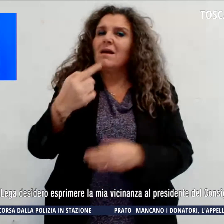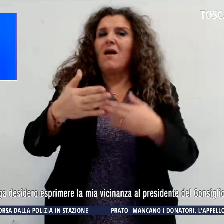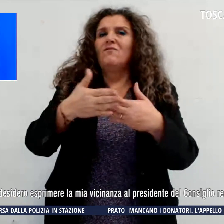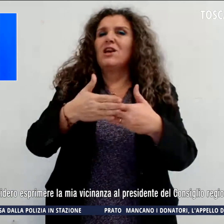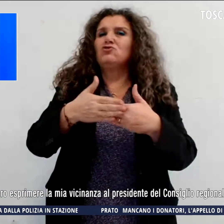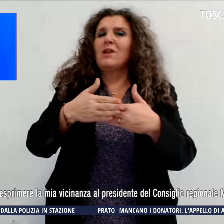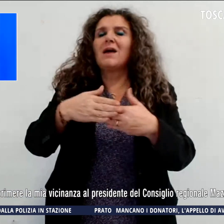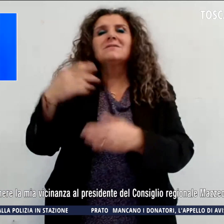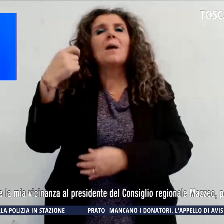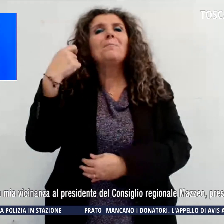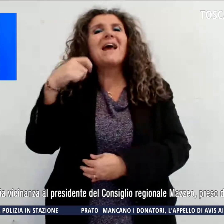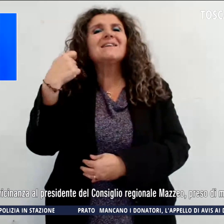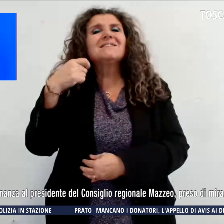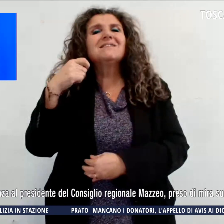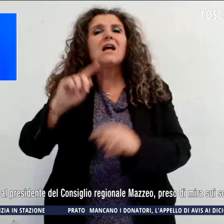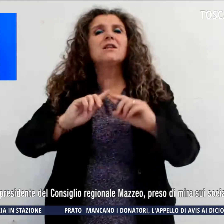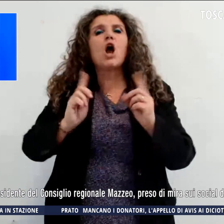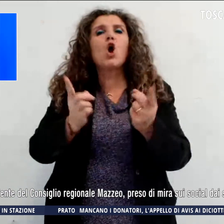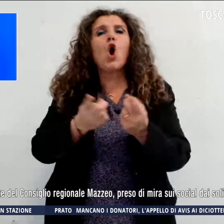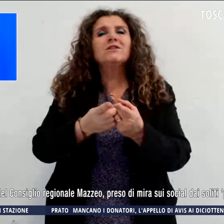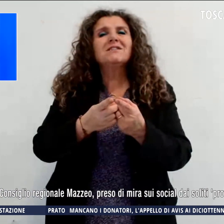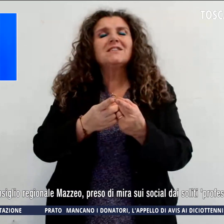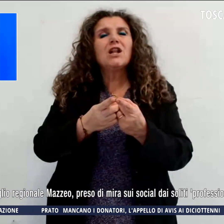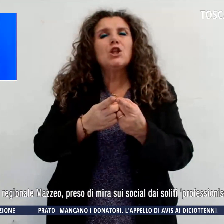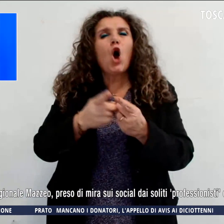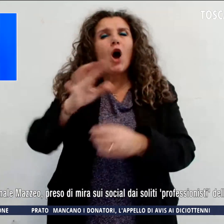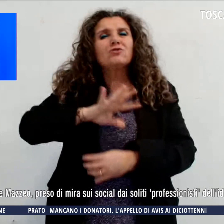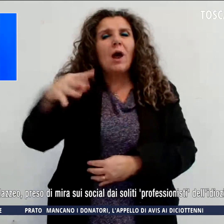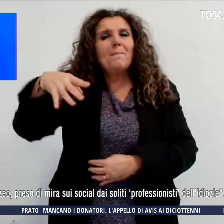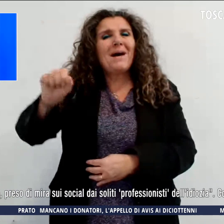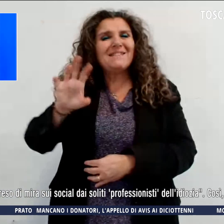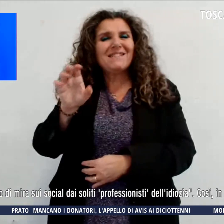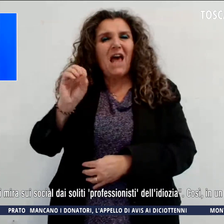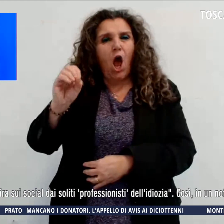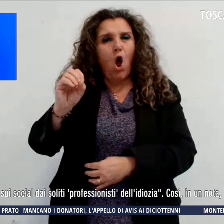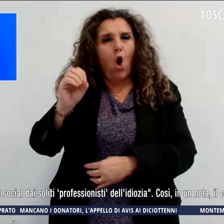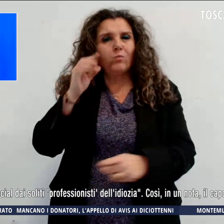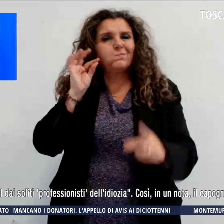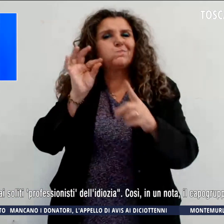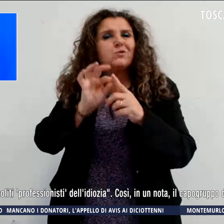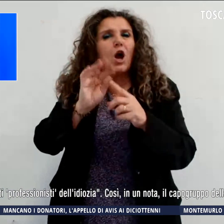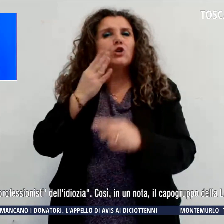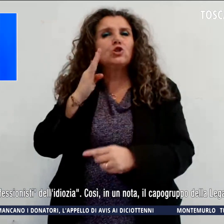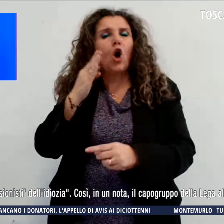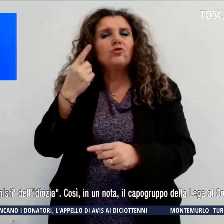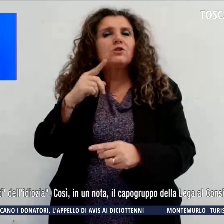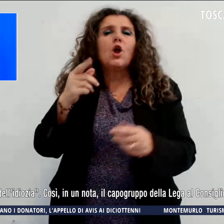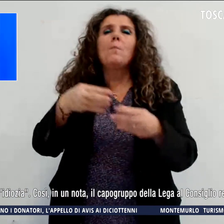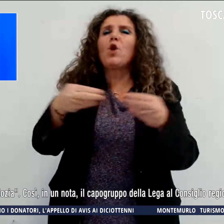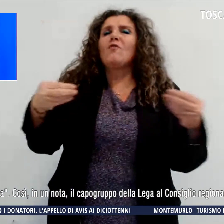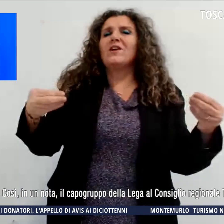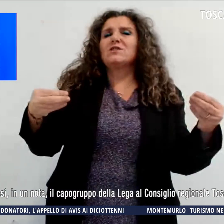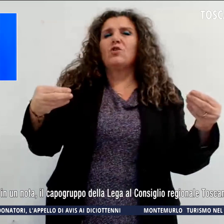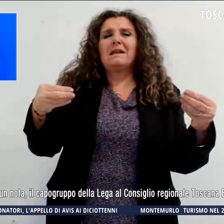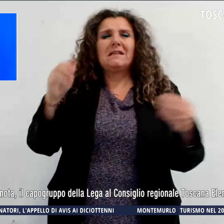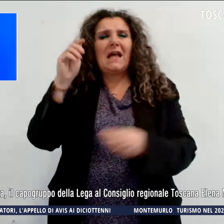presidente del Consiglio regionale, Mazzeo, preso di mira sui social dai soliti professionisti dell'idiozia.